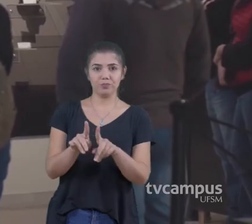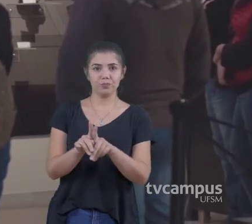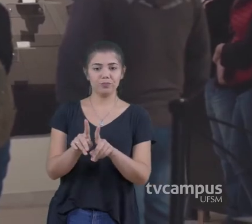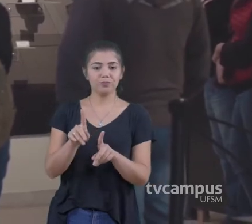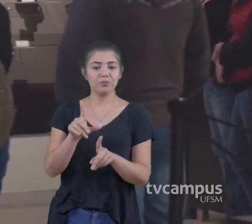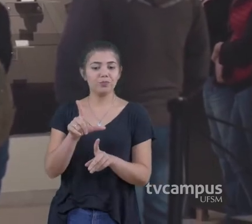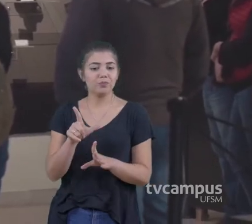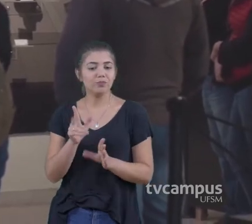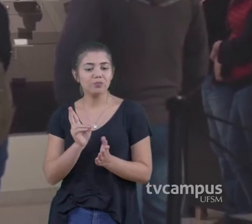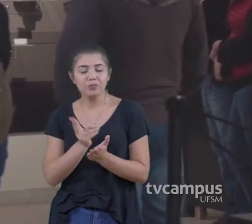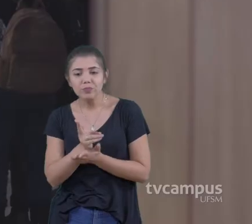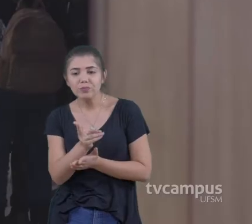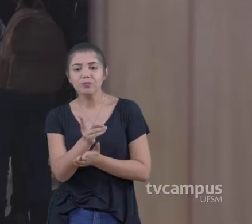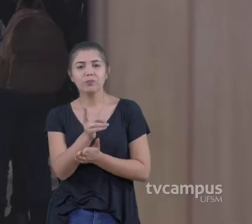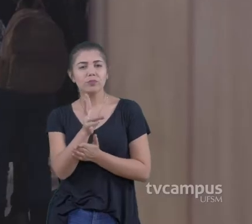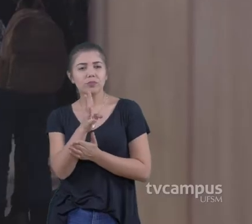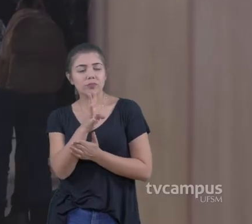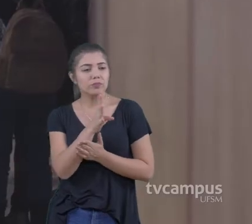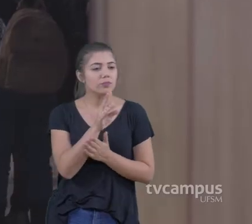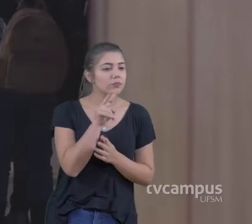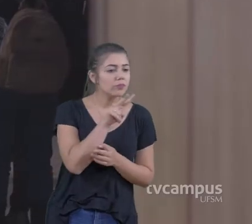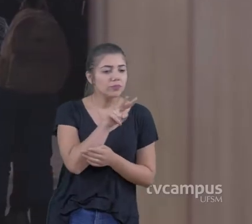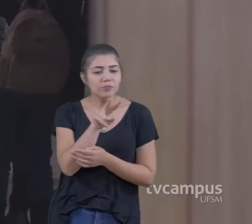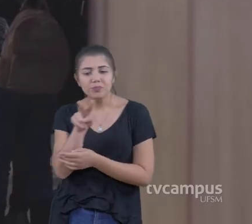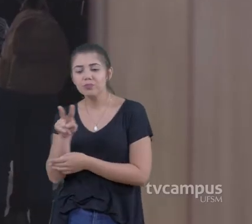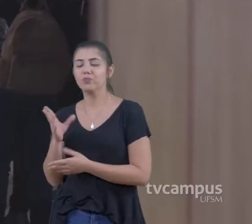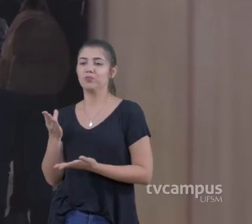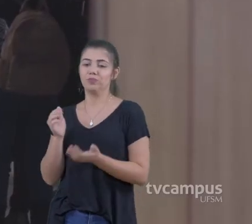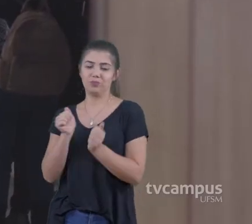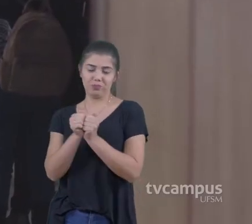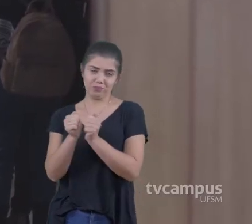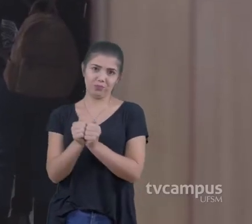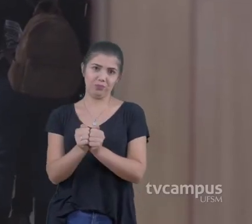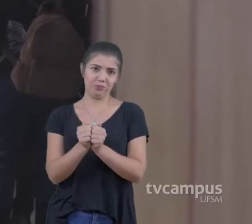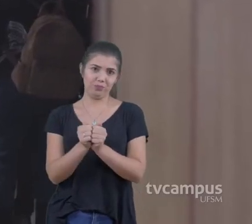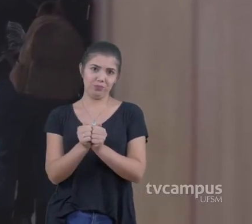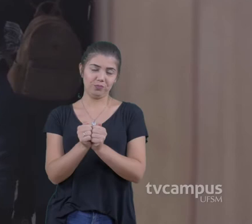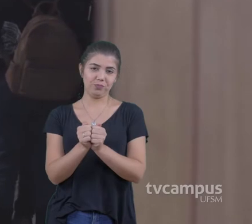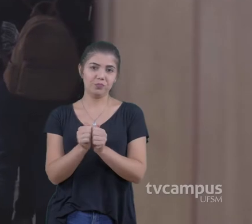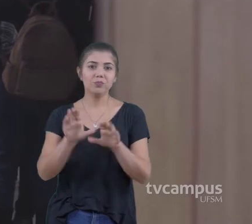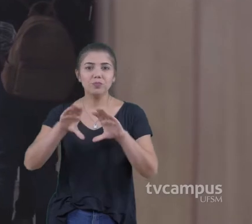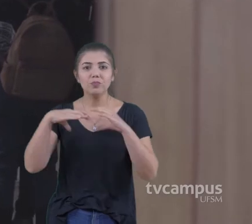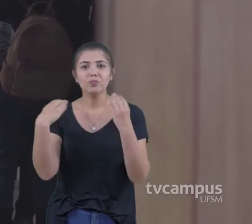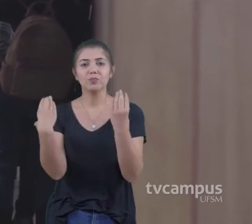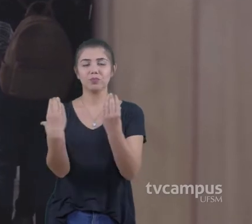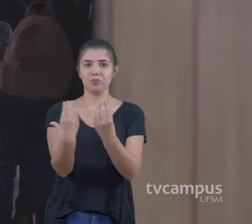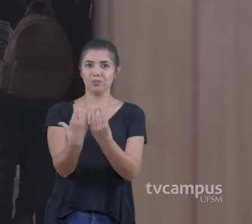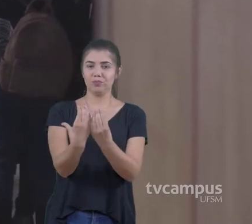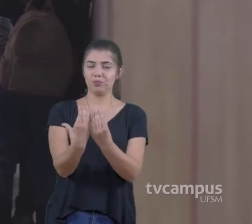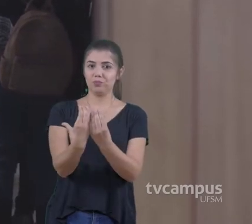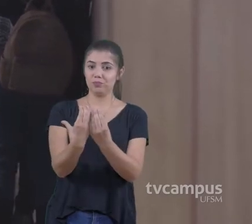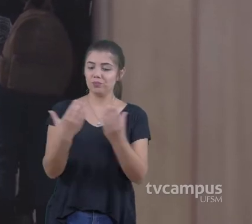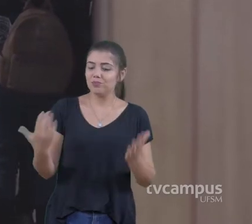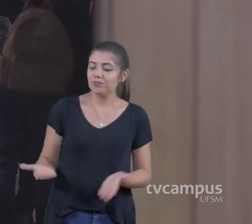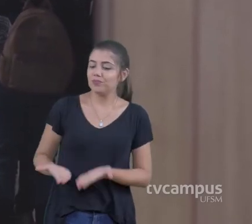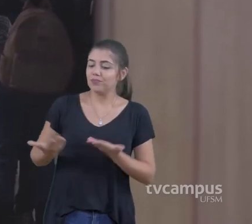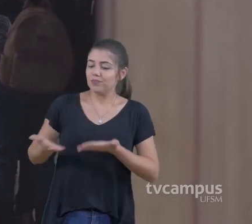pares de olhos Que estão trabalhando junto com a gente Então a comunidade está ajudando A alimentar as descobertas